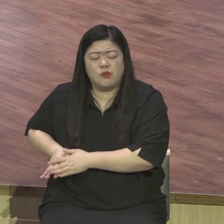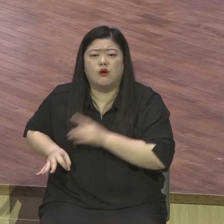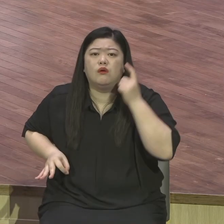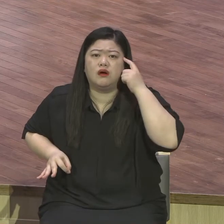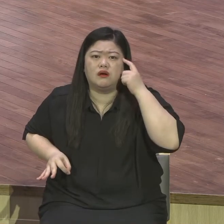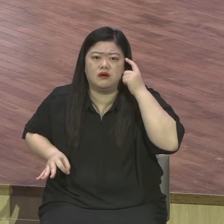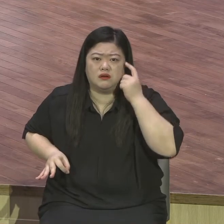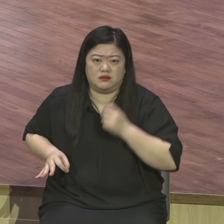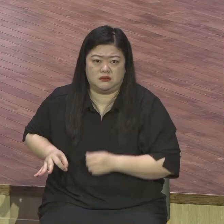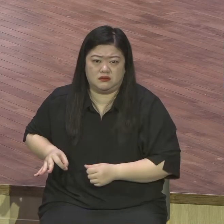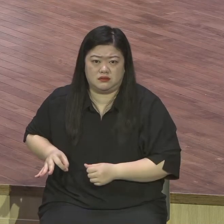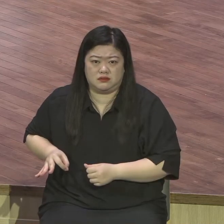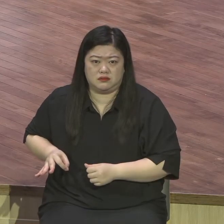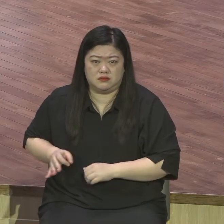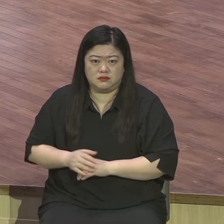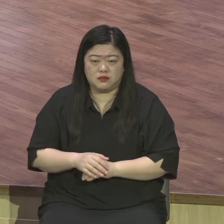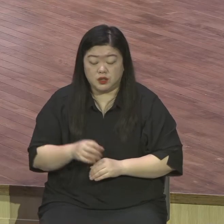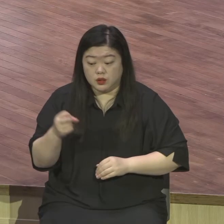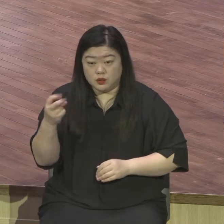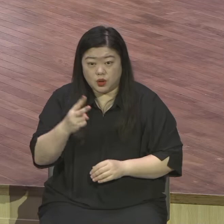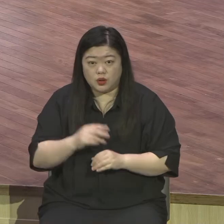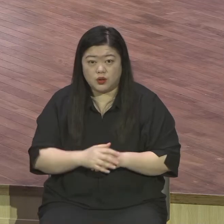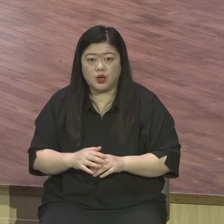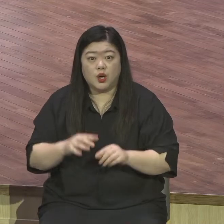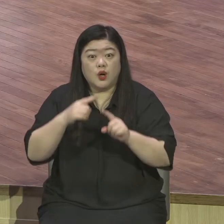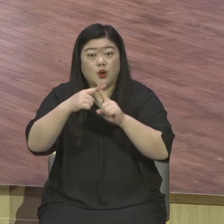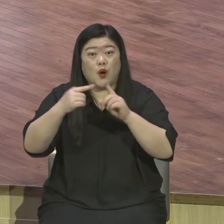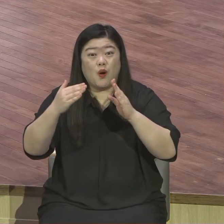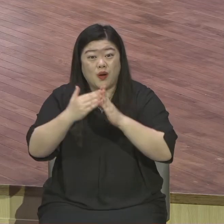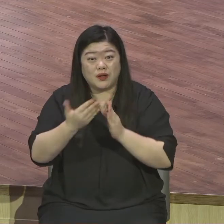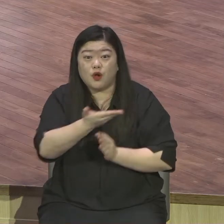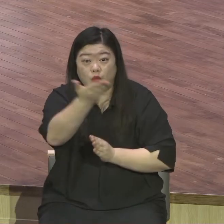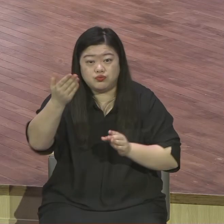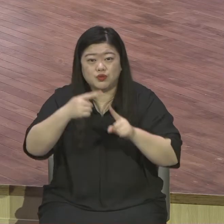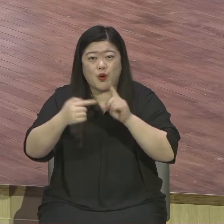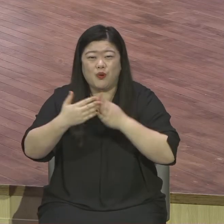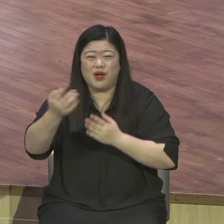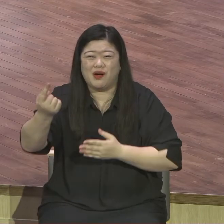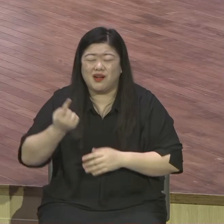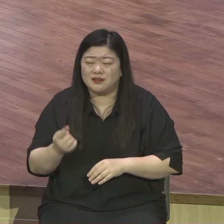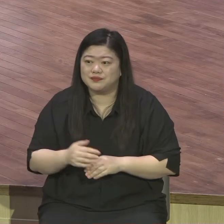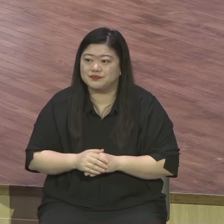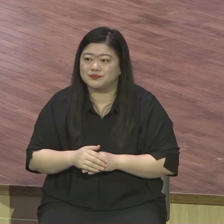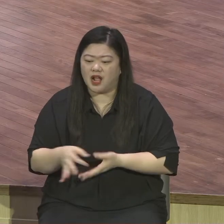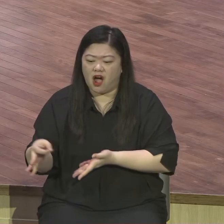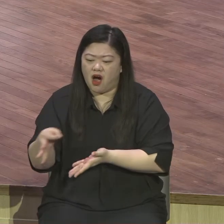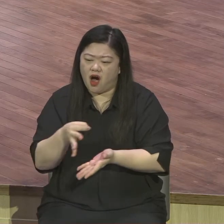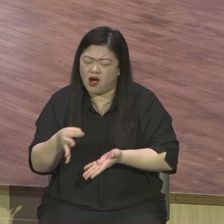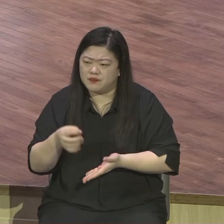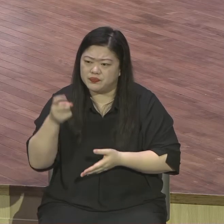더더구나 건축하는 교회. 이런 헌당하는 교회. 물질에 대한 오해입니다. 착각합니다. 내 것으로.